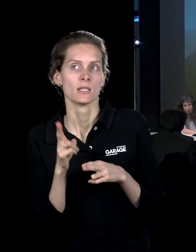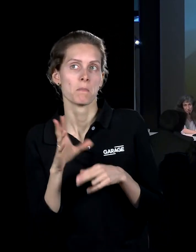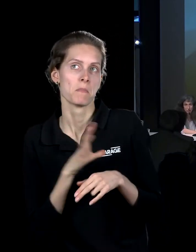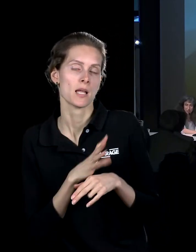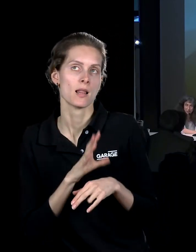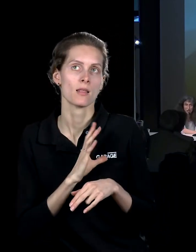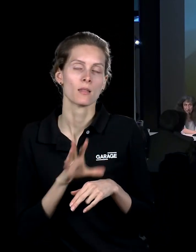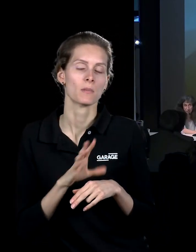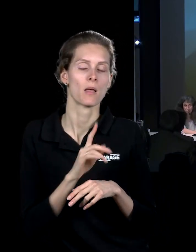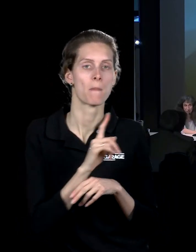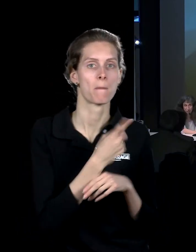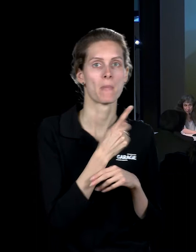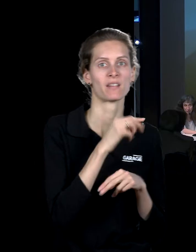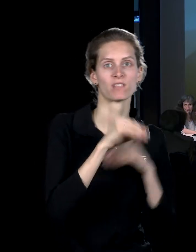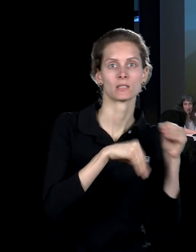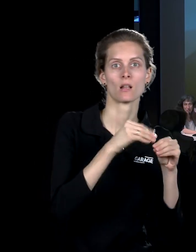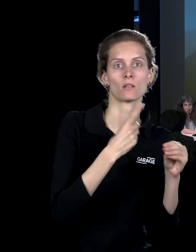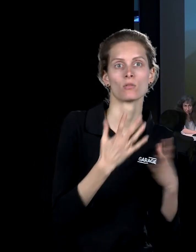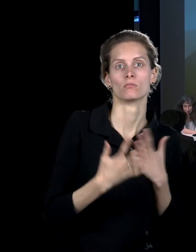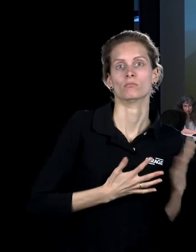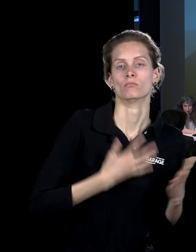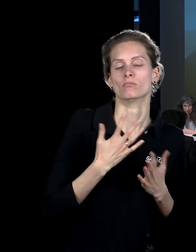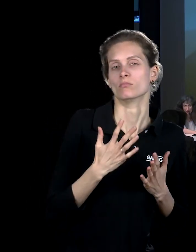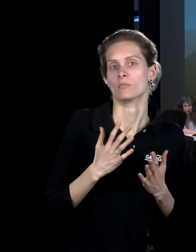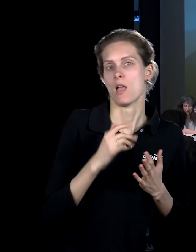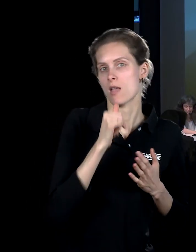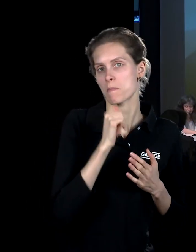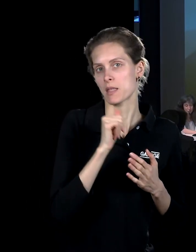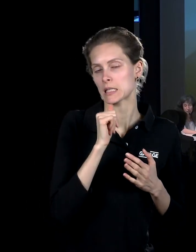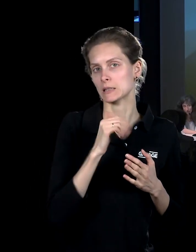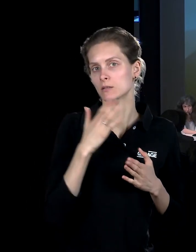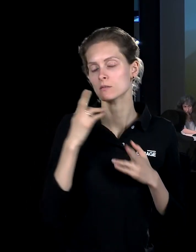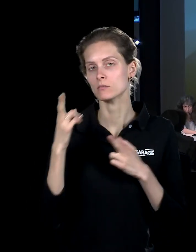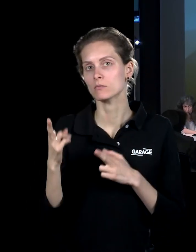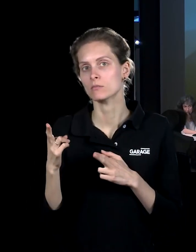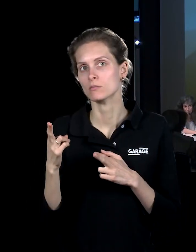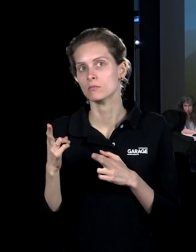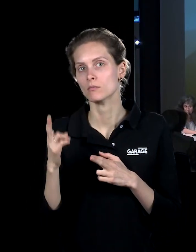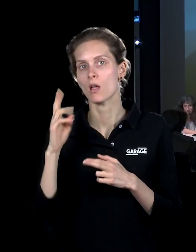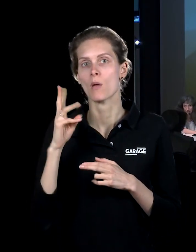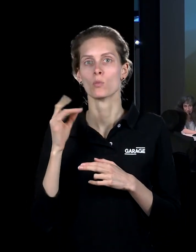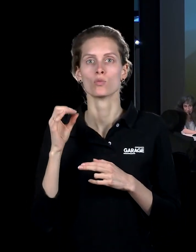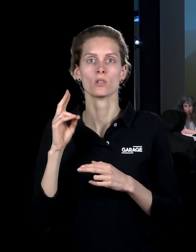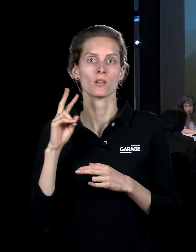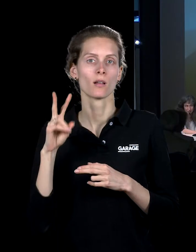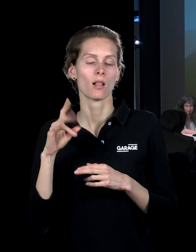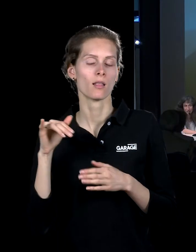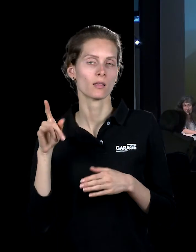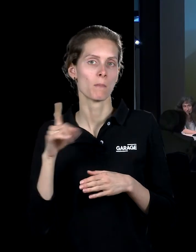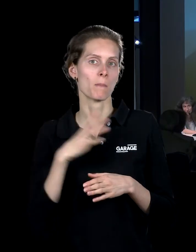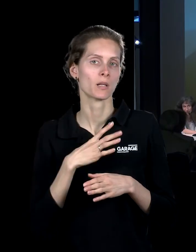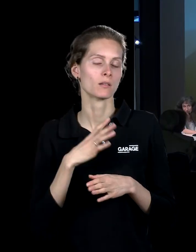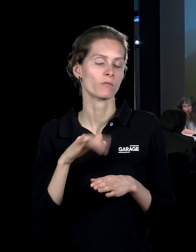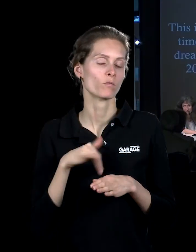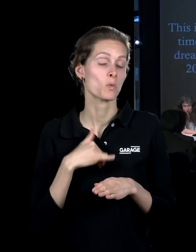инсталляция, которая предвосхищает эту экспедицию. Мюзикл в Нью-Йорке, который мало кто видел. Документация этого мюзикла,